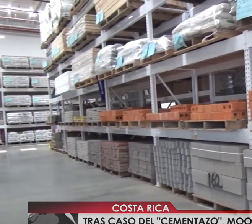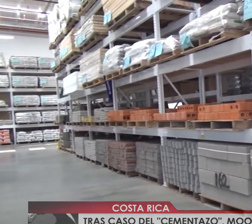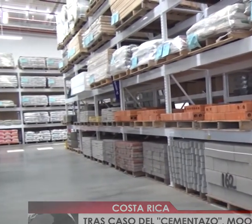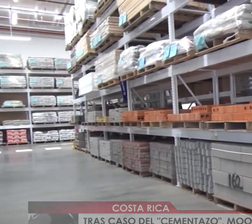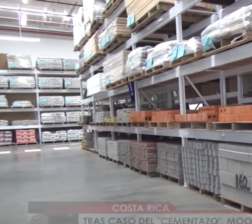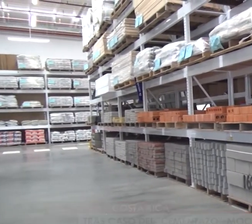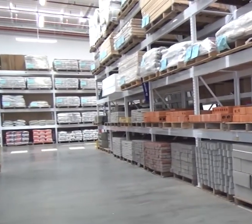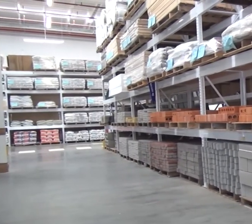China.